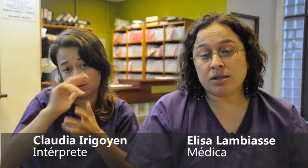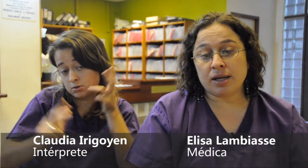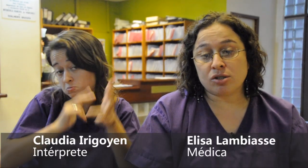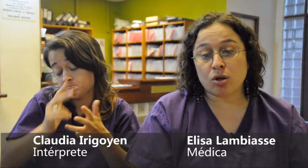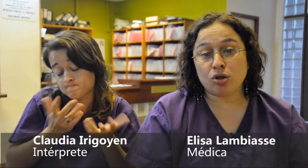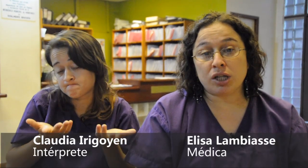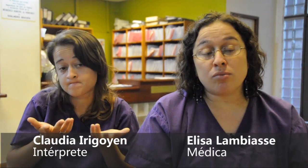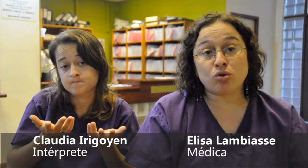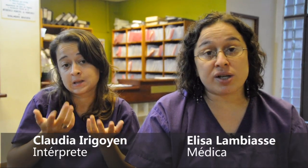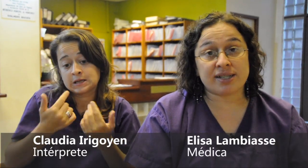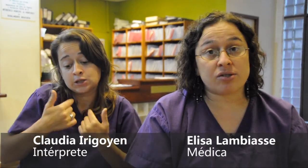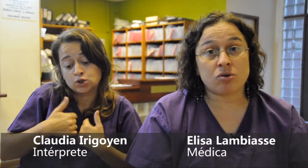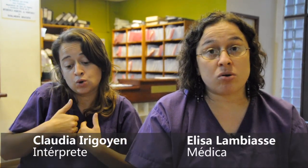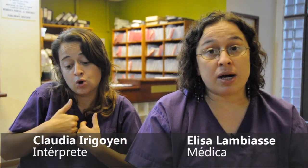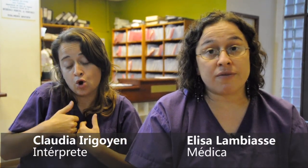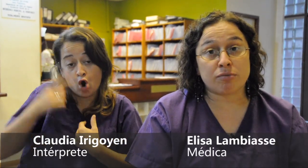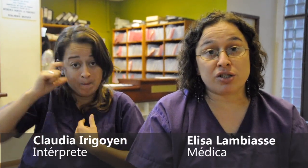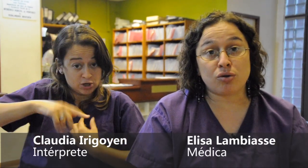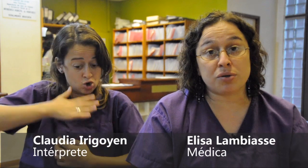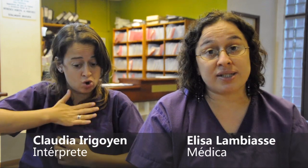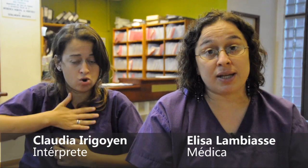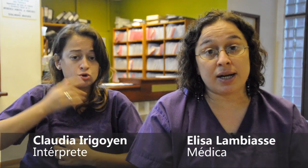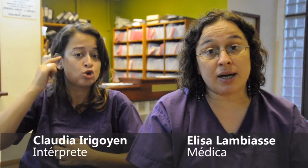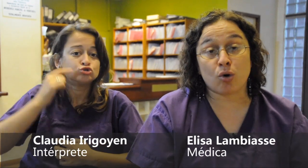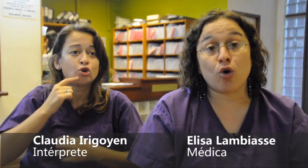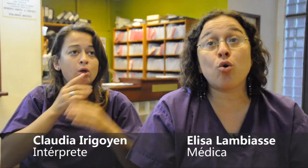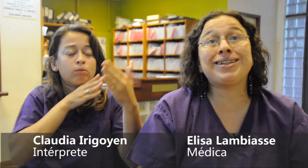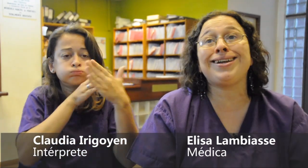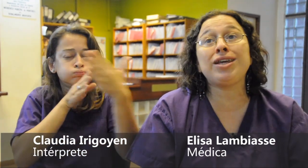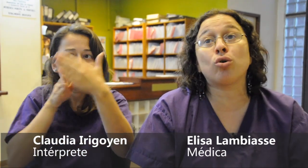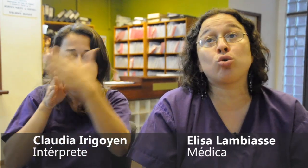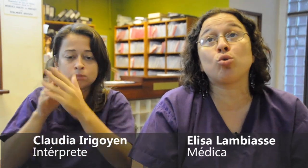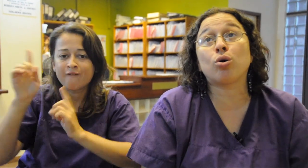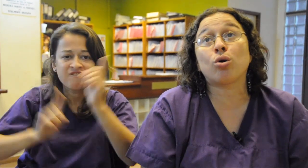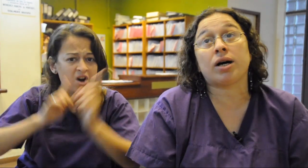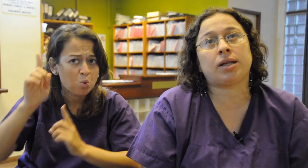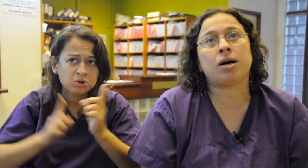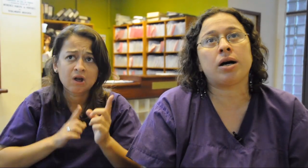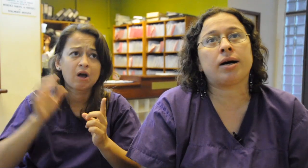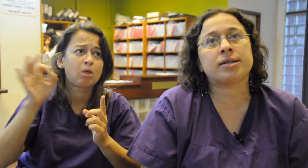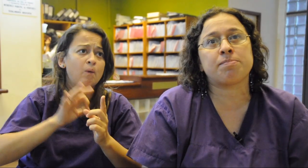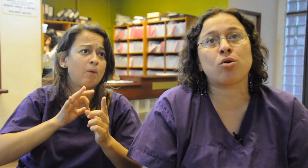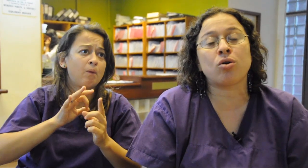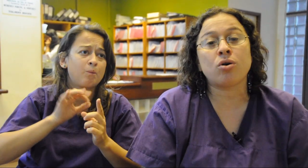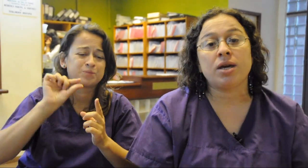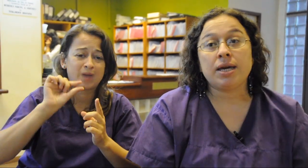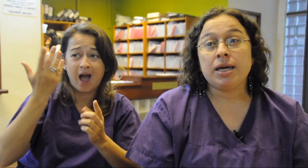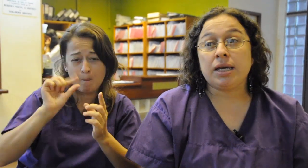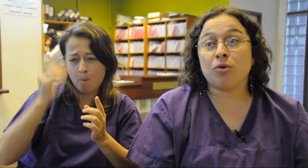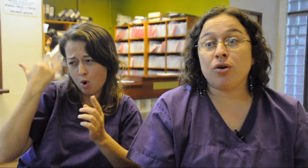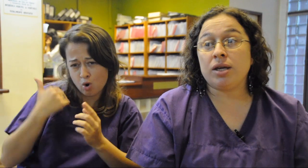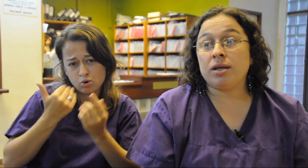el sordo no tiene mucho acceso a formación universitaria o no ha tenido, no tuvo hasta hace poco